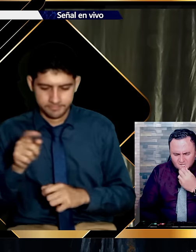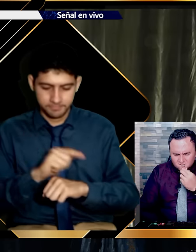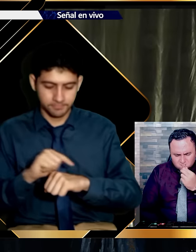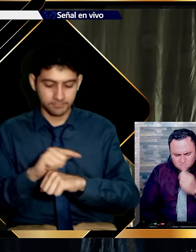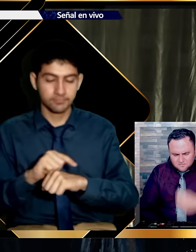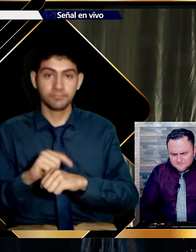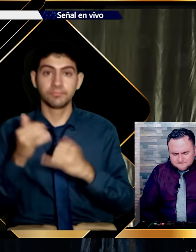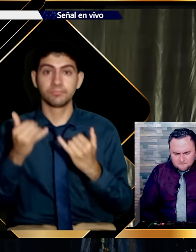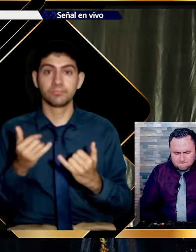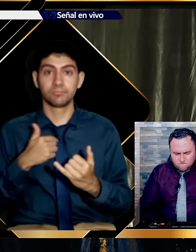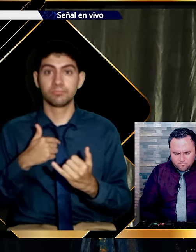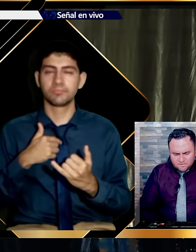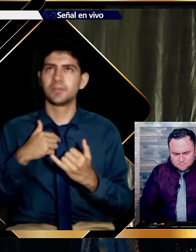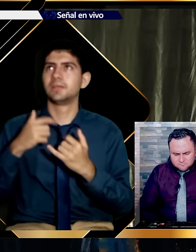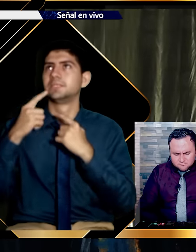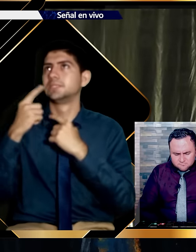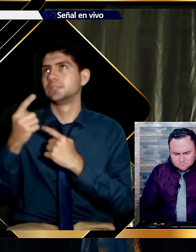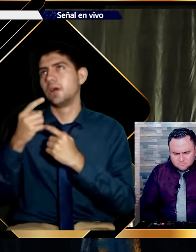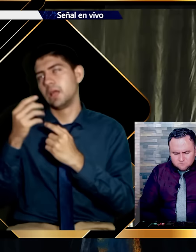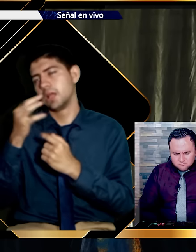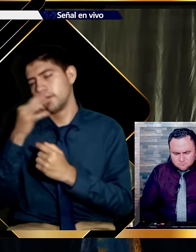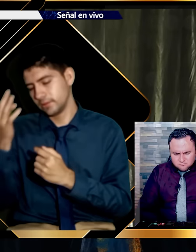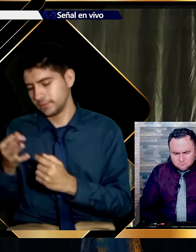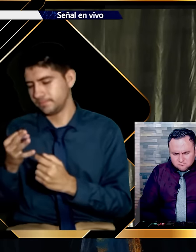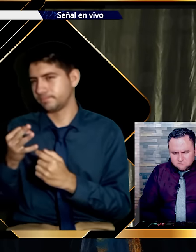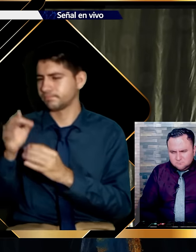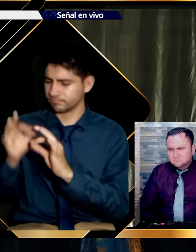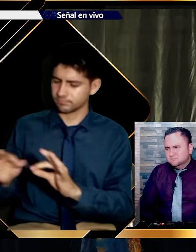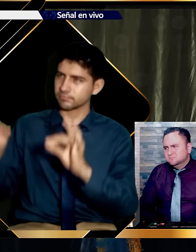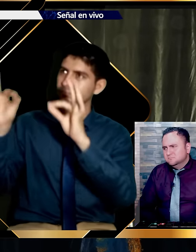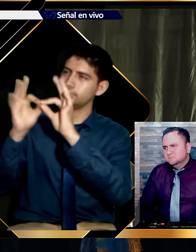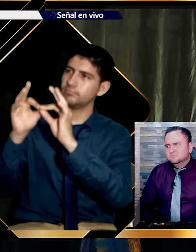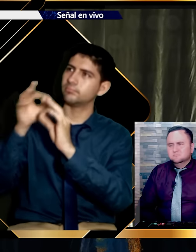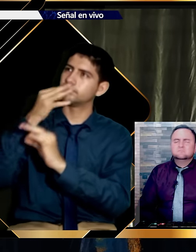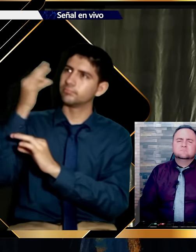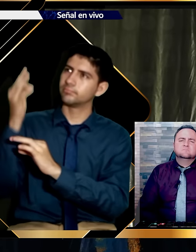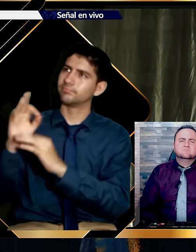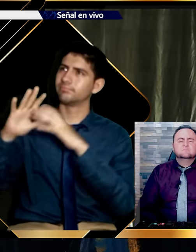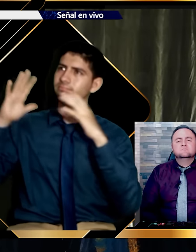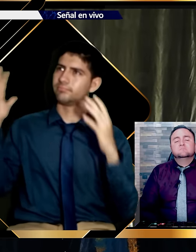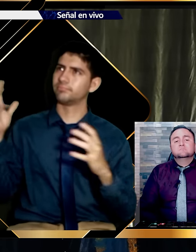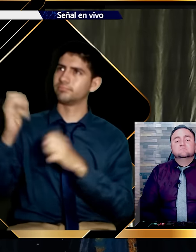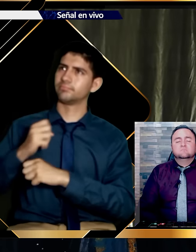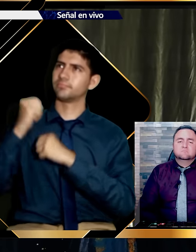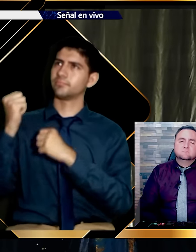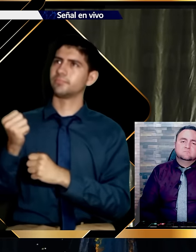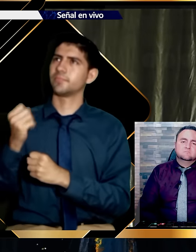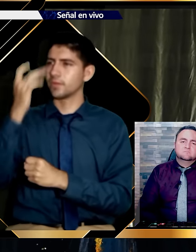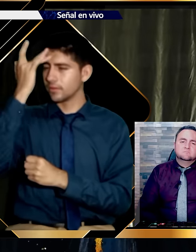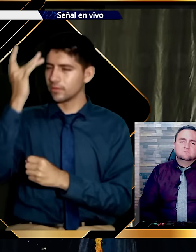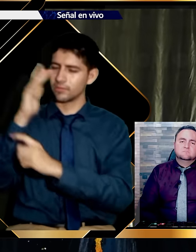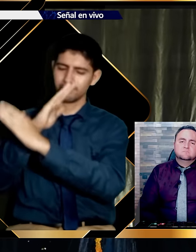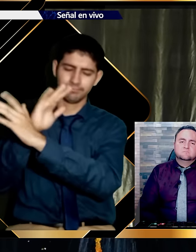Tiempo para reflexionar. Para valorar la verdad. Y mejorar la relación. Haciéndola sincera con Dios.